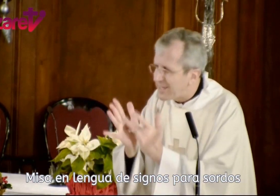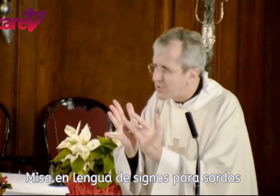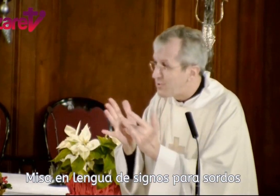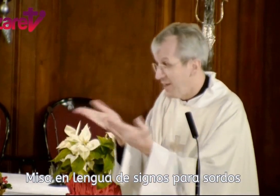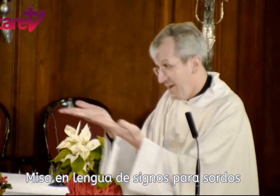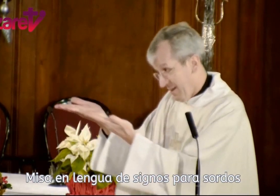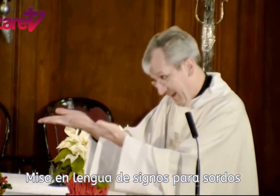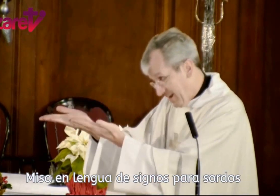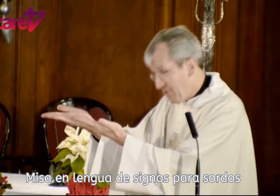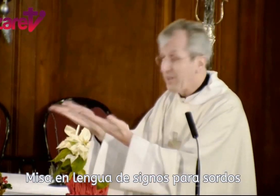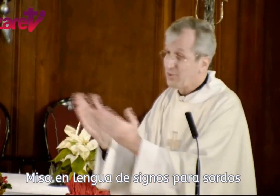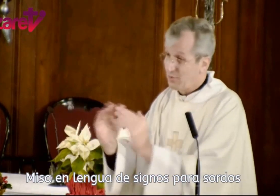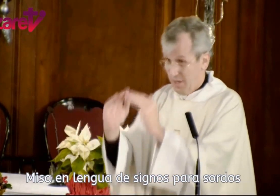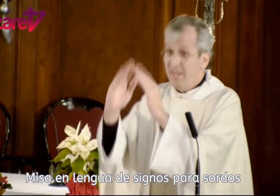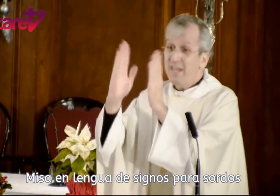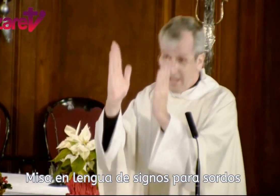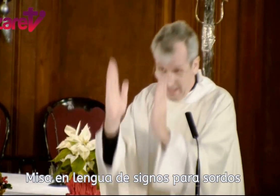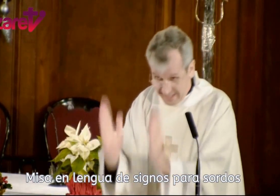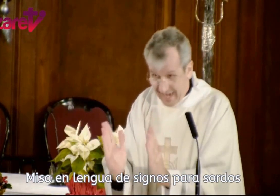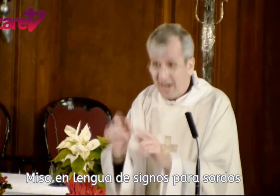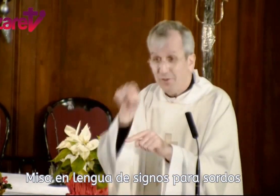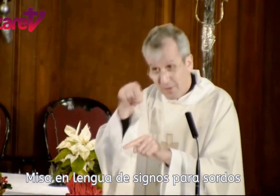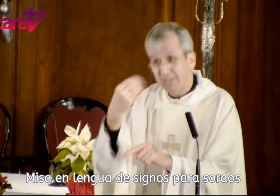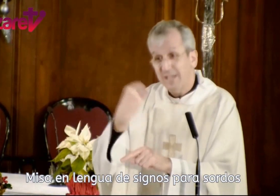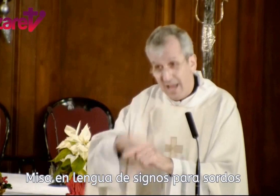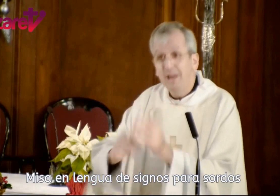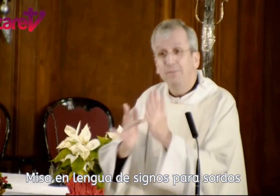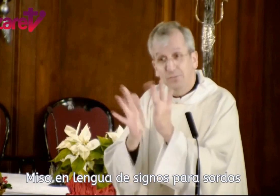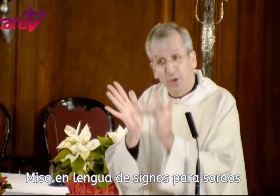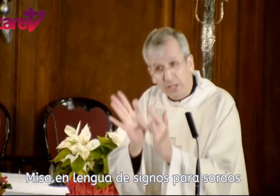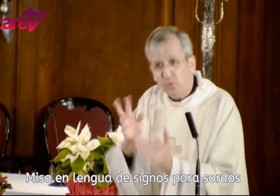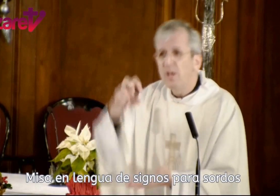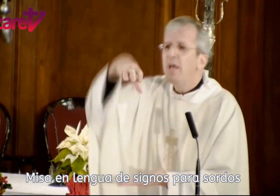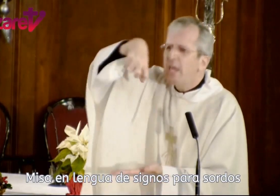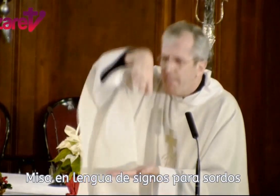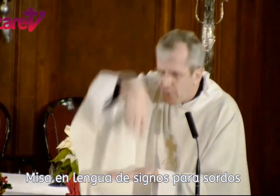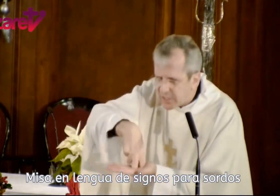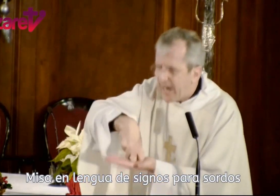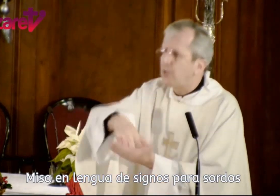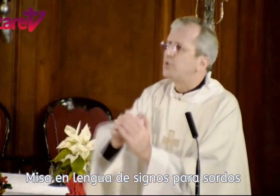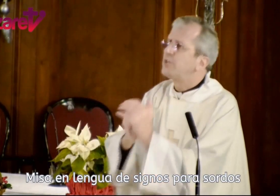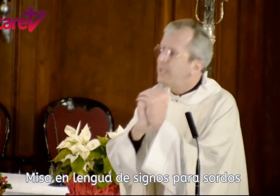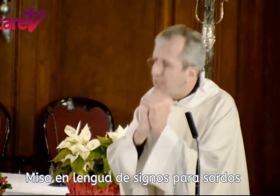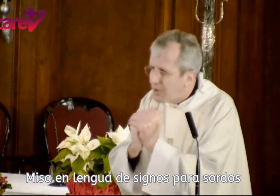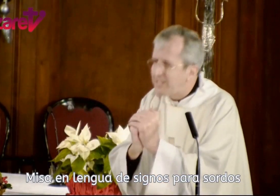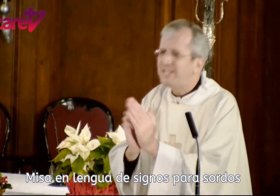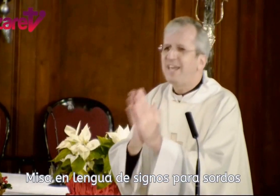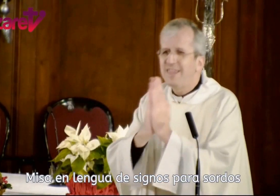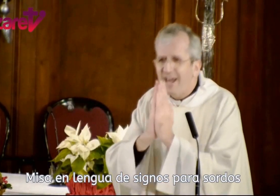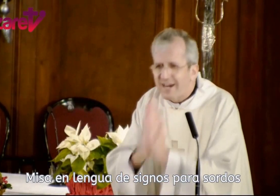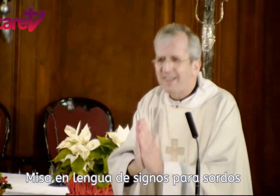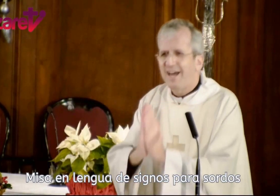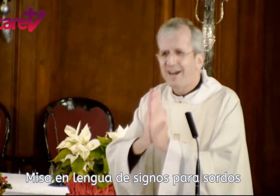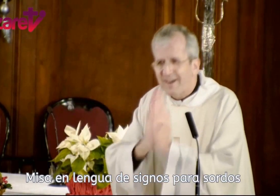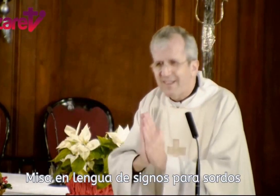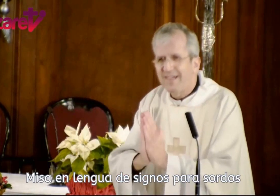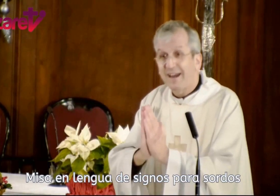Jesús, del niño Jesús y del sagrario donde está el mismo Jesús y postrarnos y con insistencia rezar, rezar,